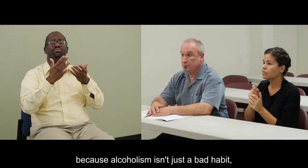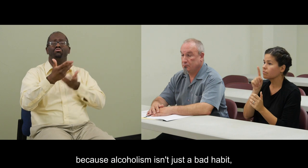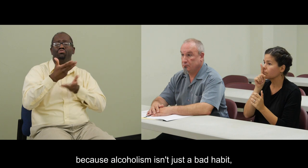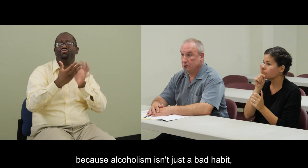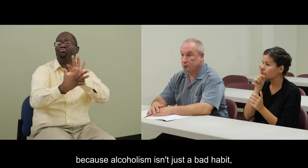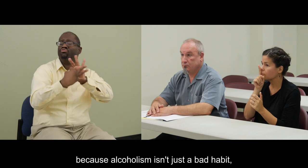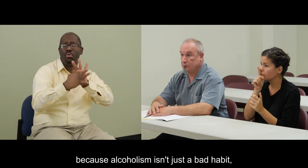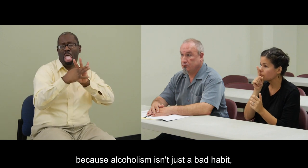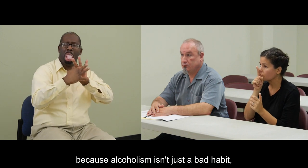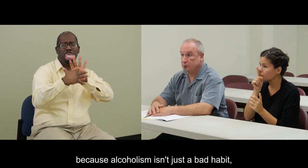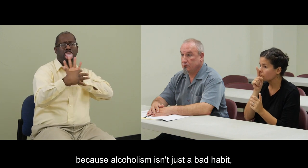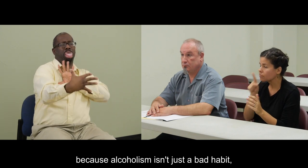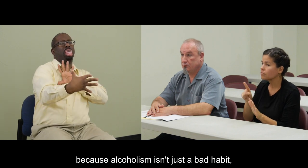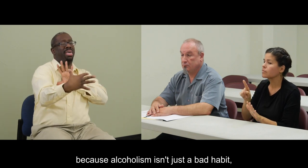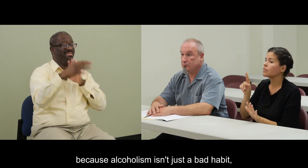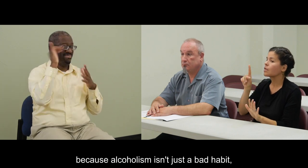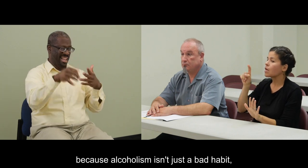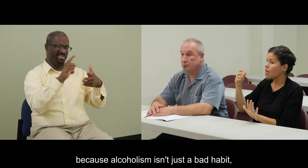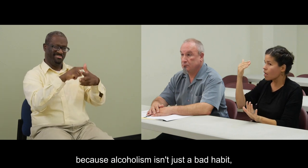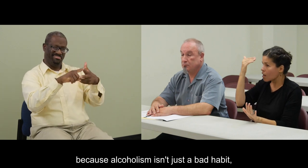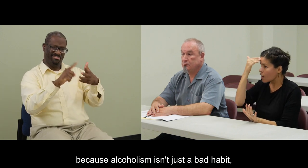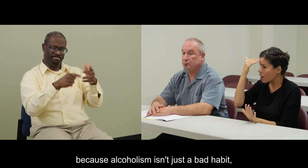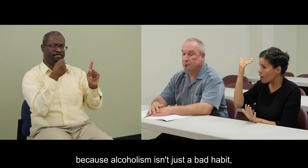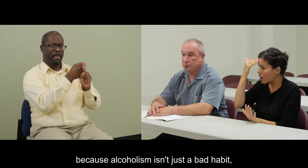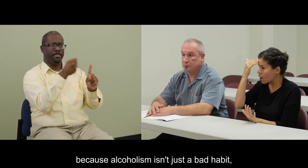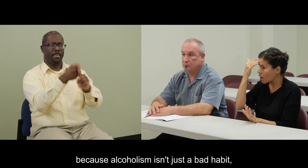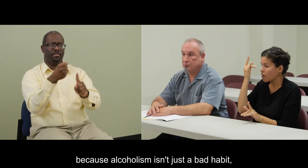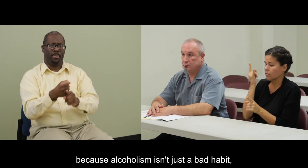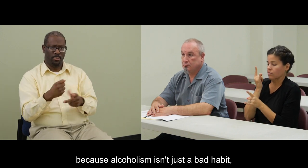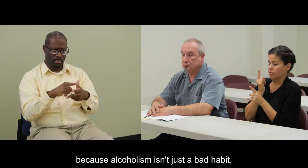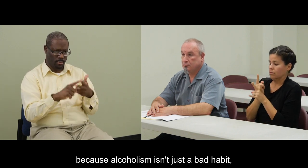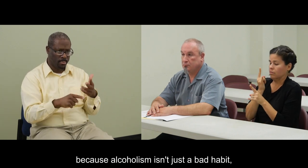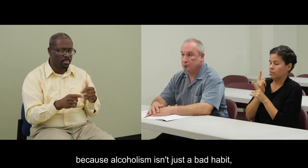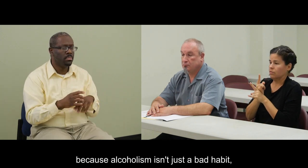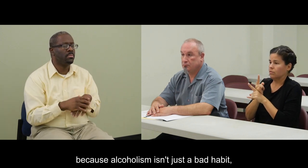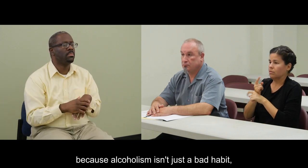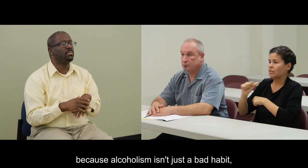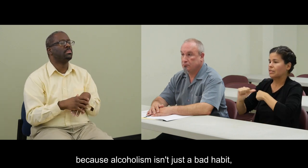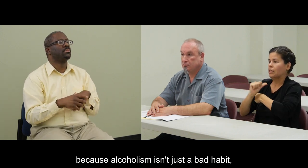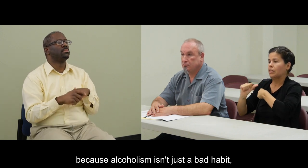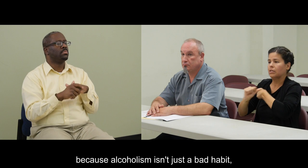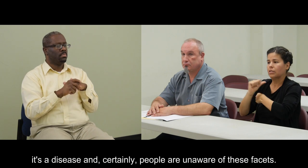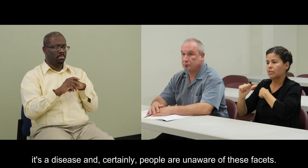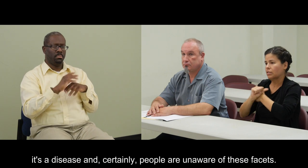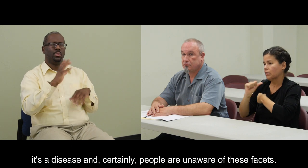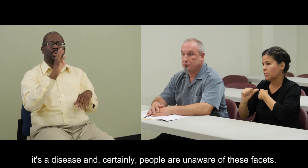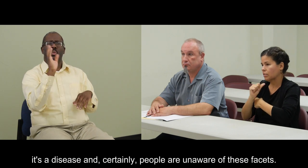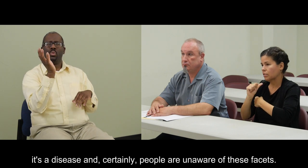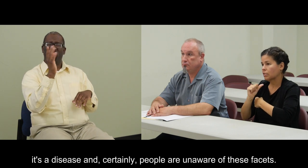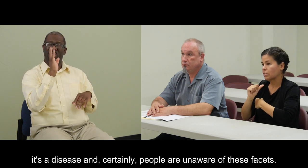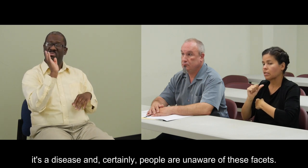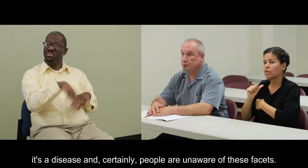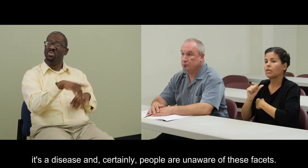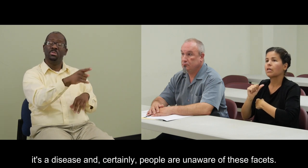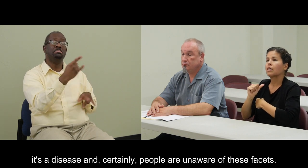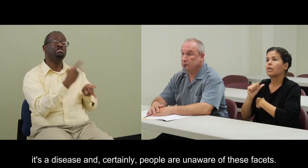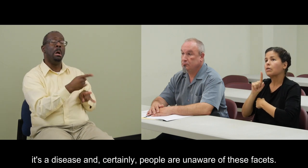Porque el alcoholismo no solamente es un mal hábito, es una enfermedad.